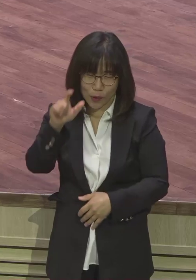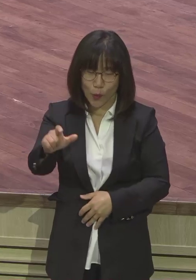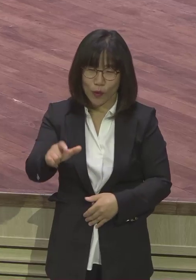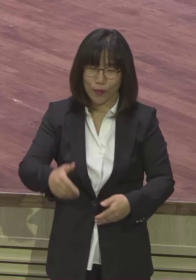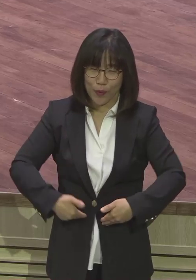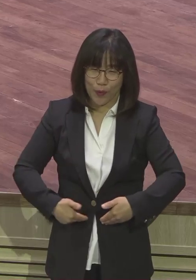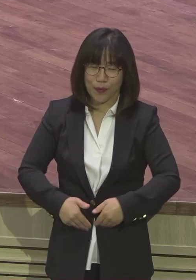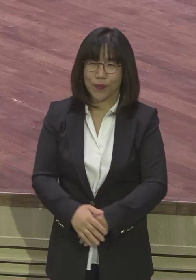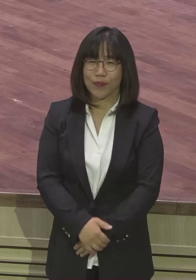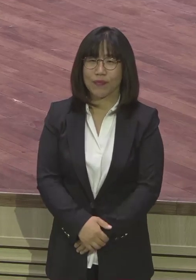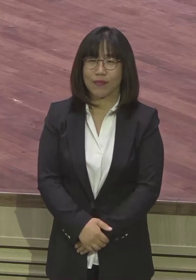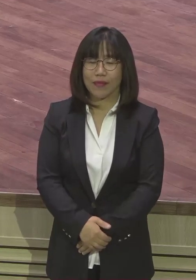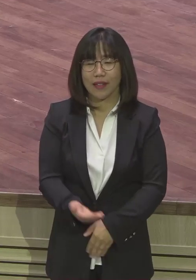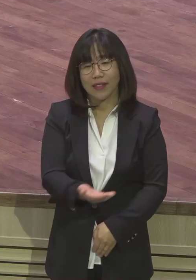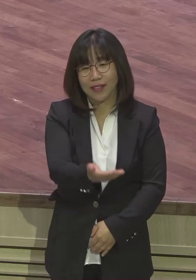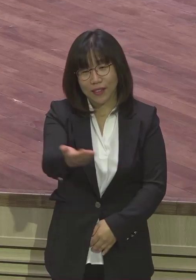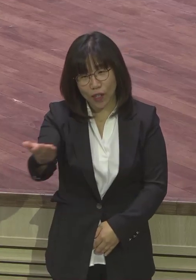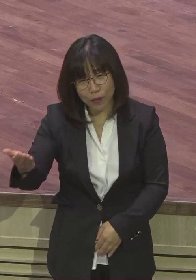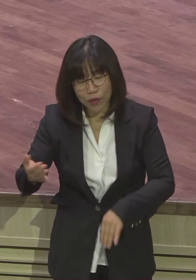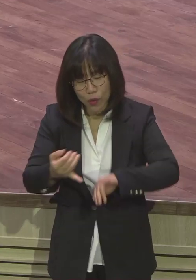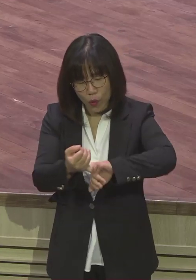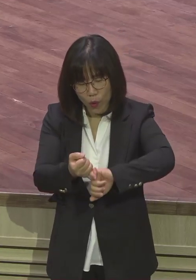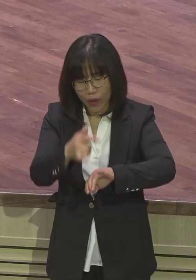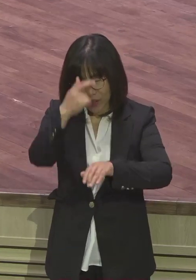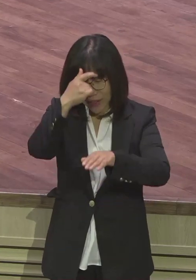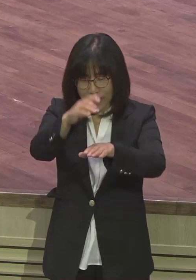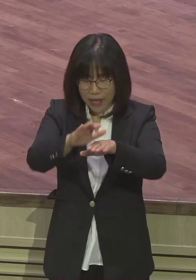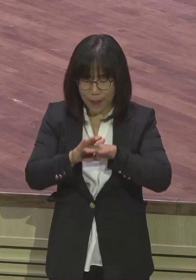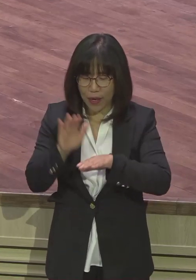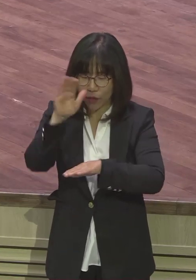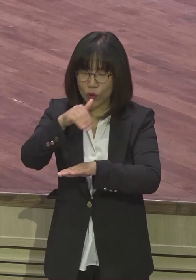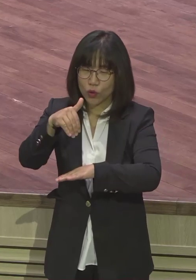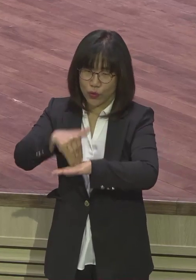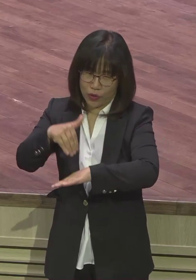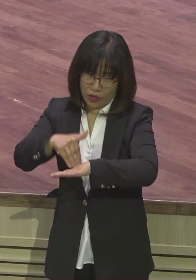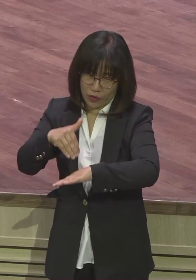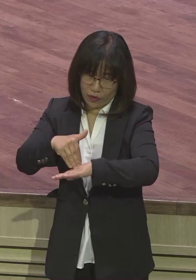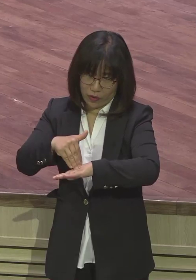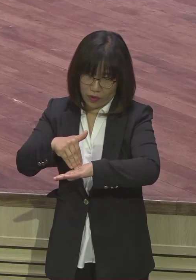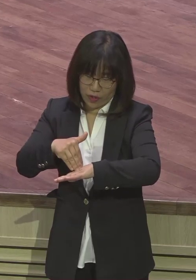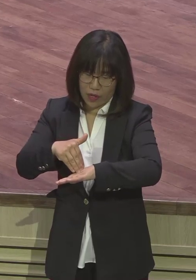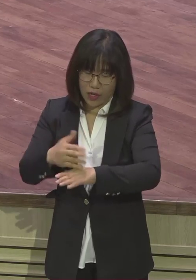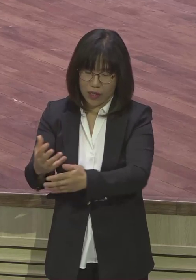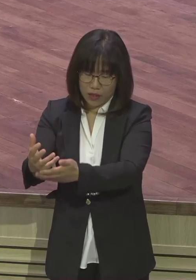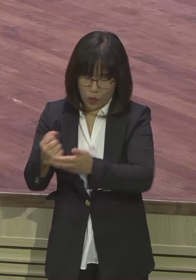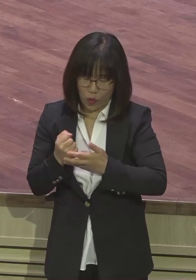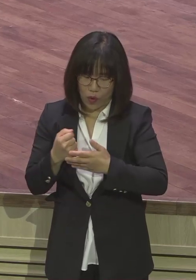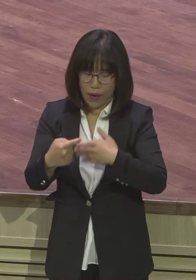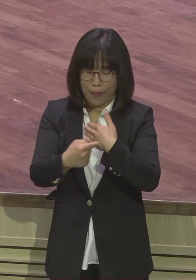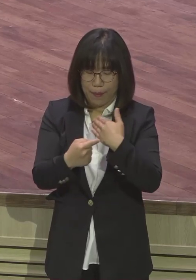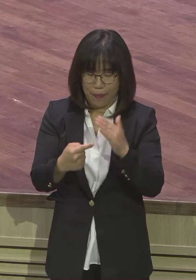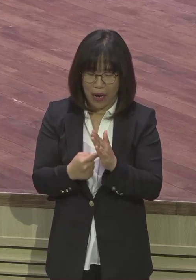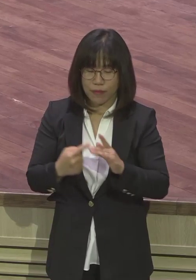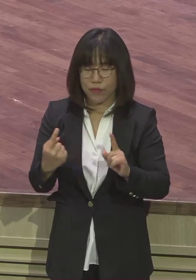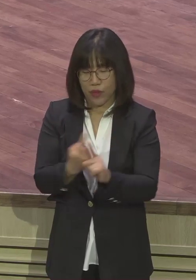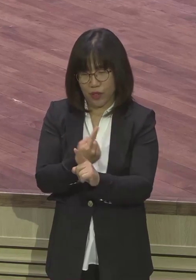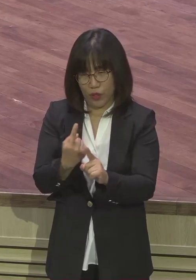영계전 성도는 예배와 훈련 통해서 날마다 여러분의 내면이 추후되고 회복되는 그래서 하나님이 원하시는